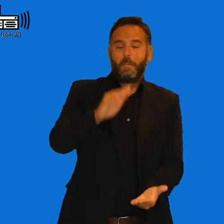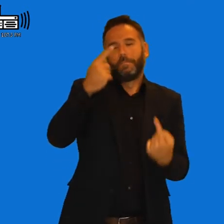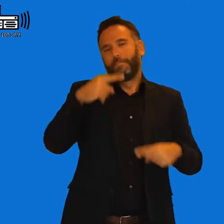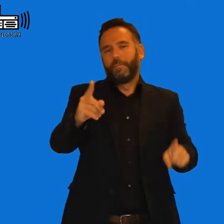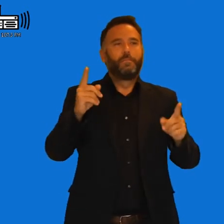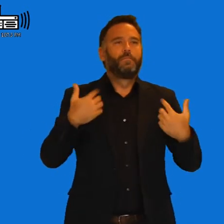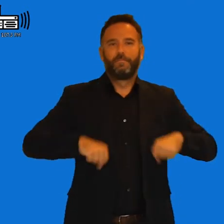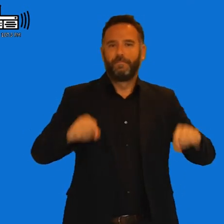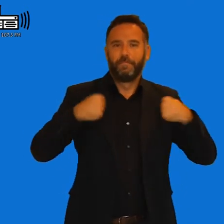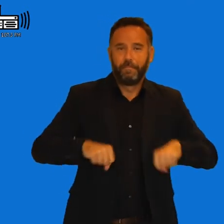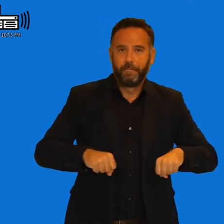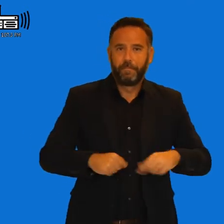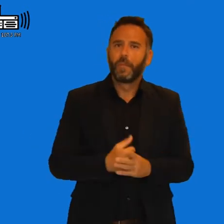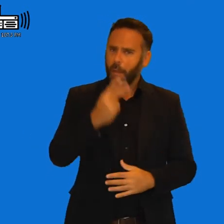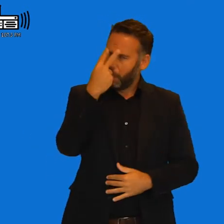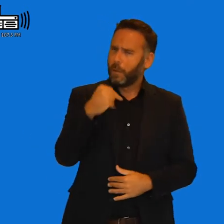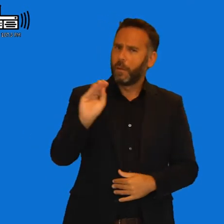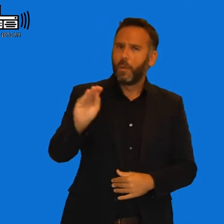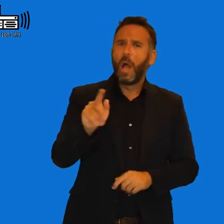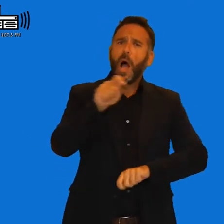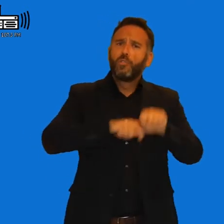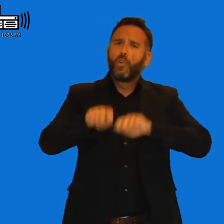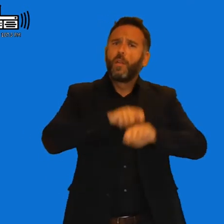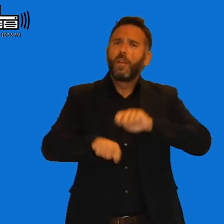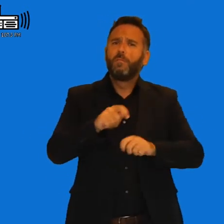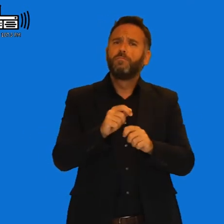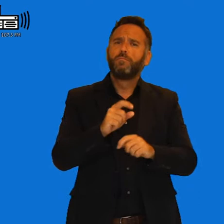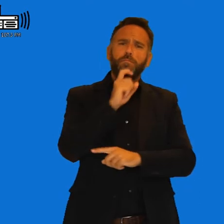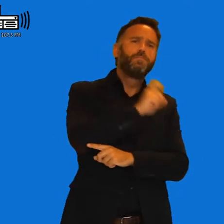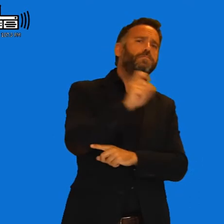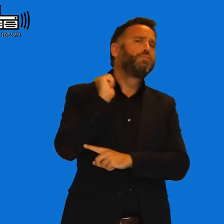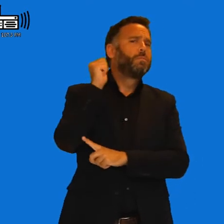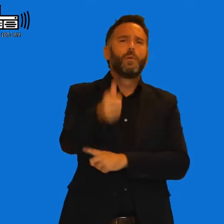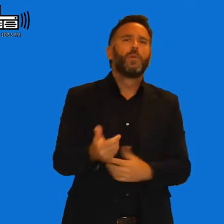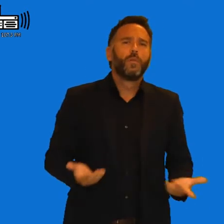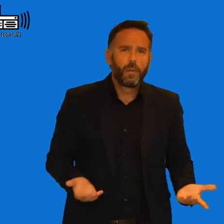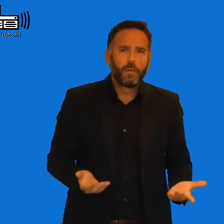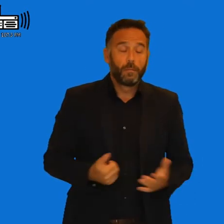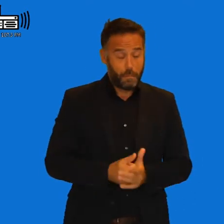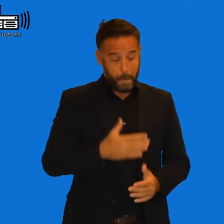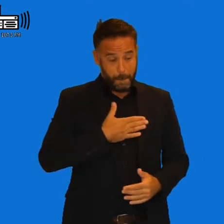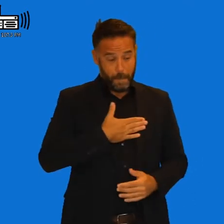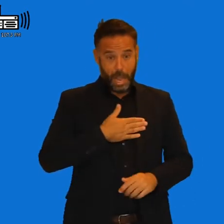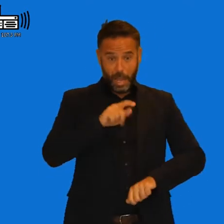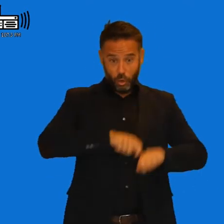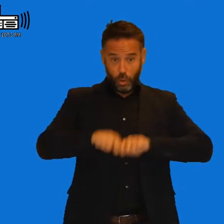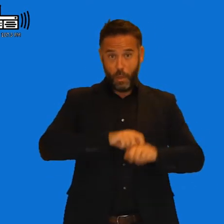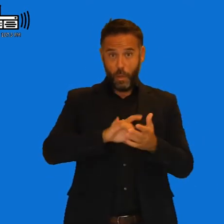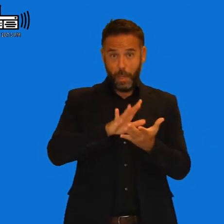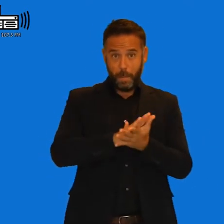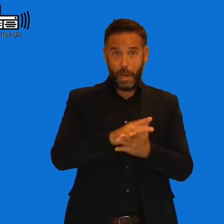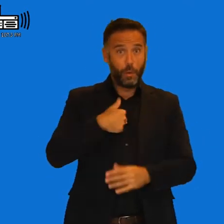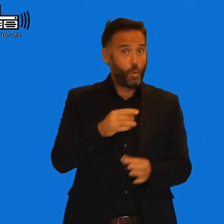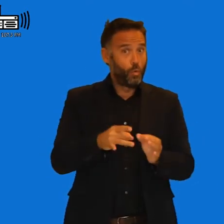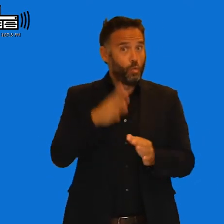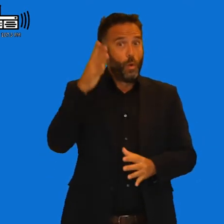en vuestra asociación ¿Cuánto tiempo lleváis en marcha? Pues nuestra asociación yo tengo la suerte